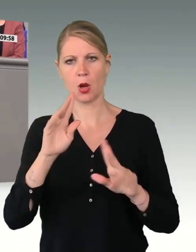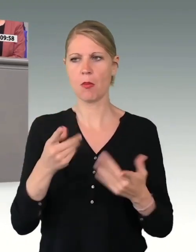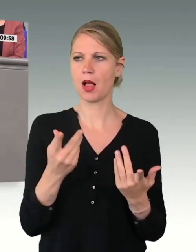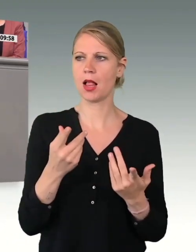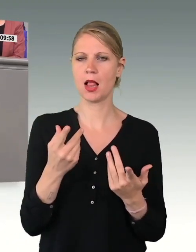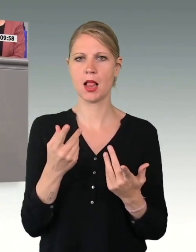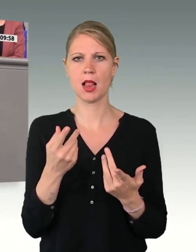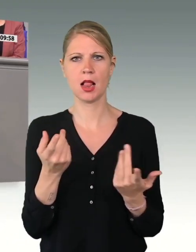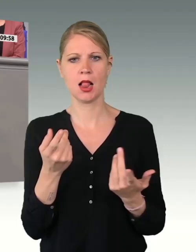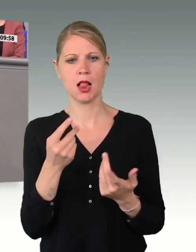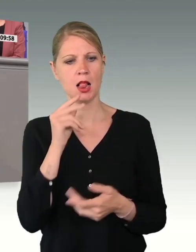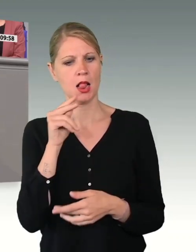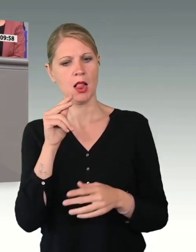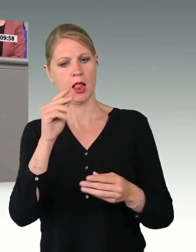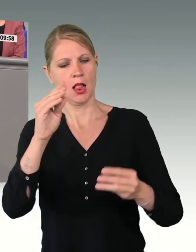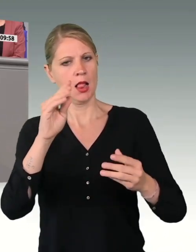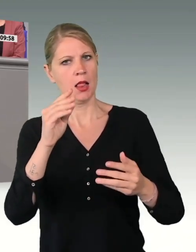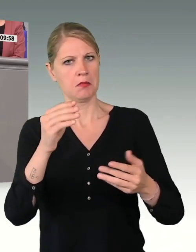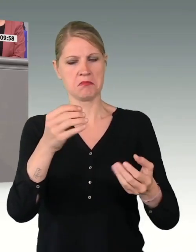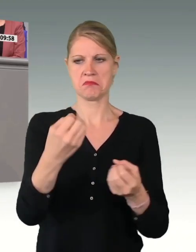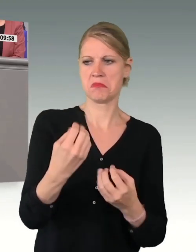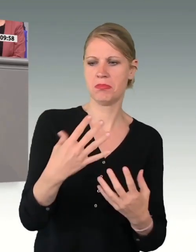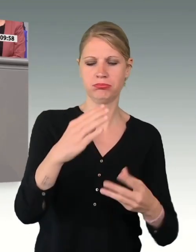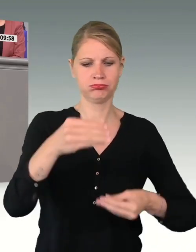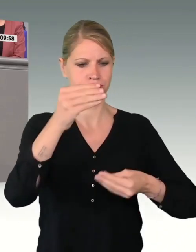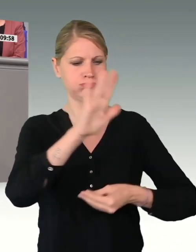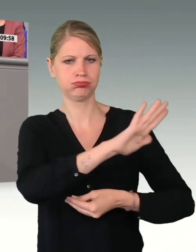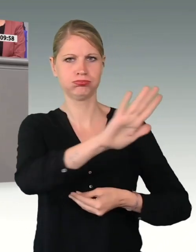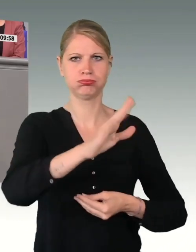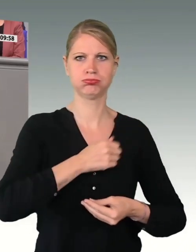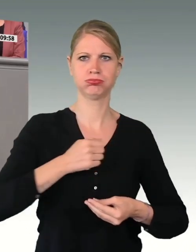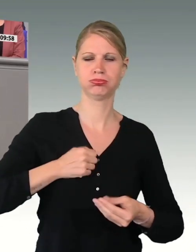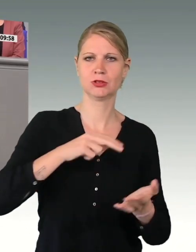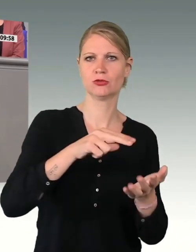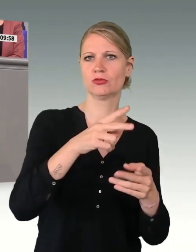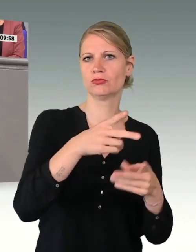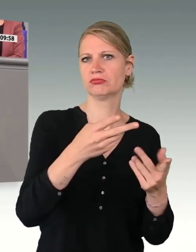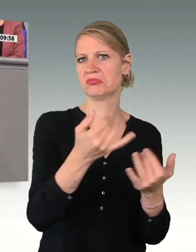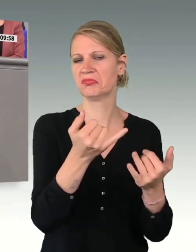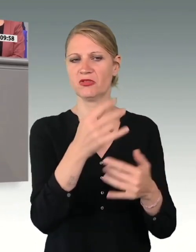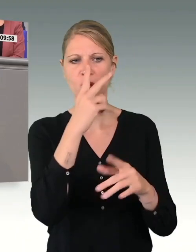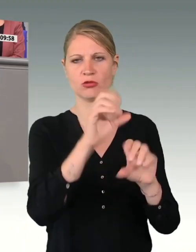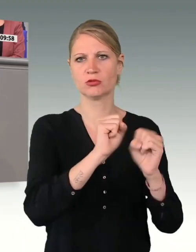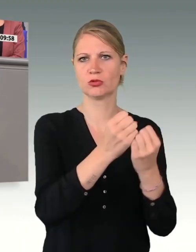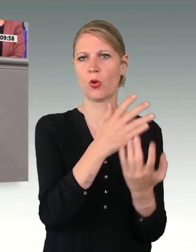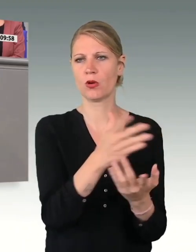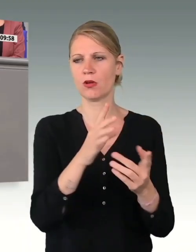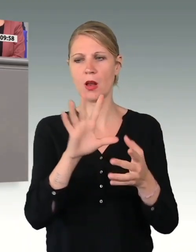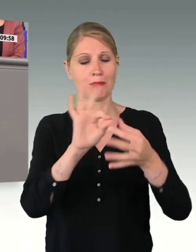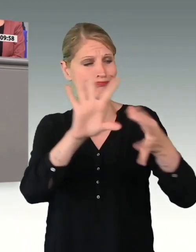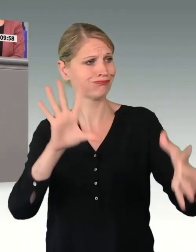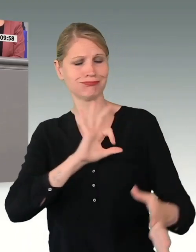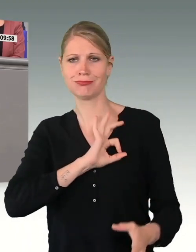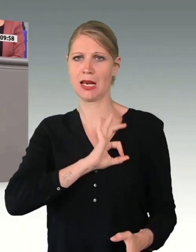unserer Bundeswehrverwaltung. Ein Bild, das frei ist von parteilichen Tendenzen, aber parteiisch ist für unsere